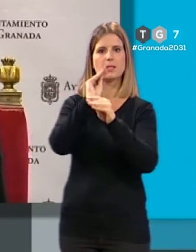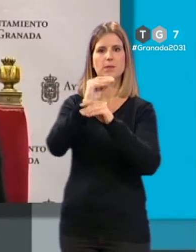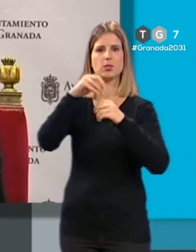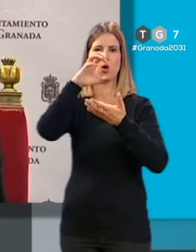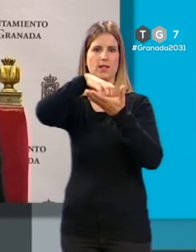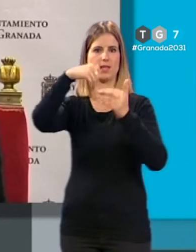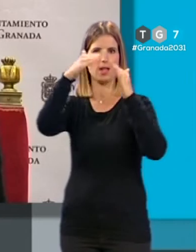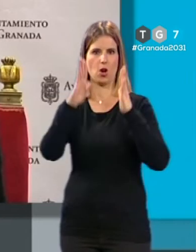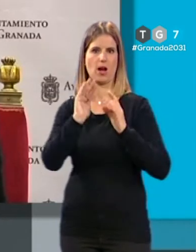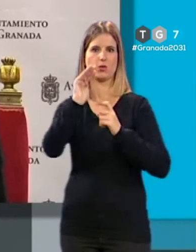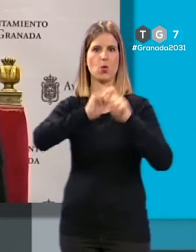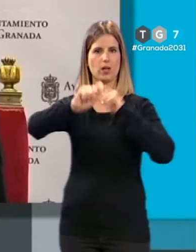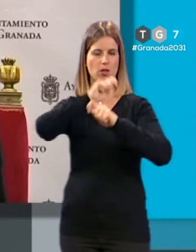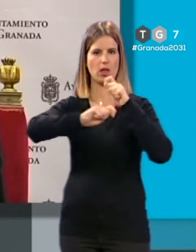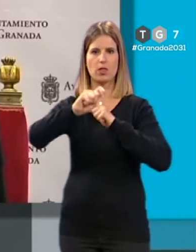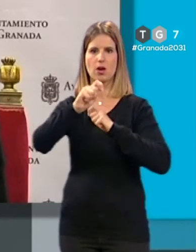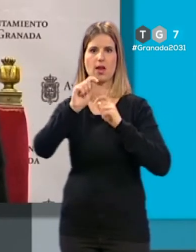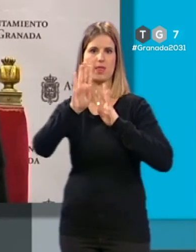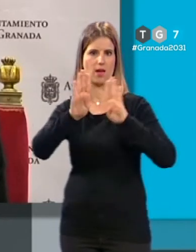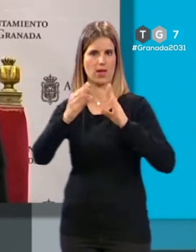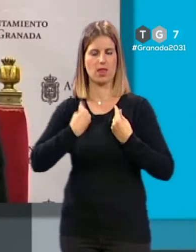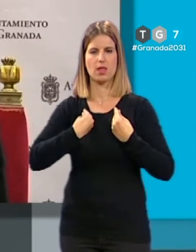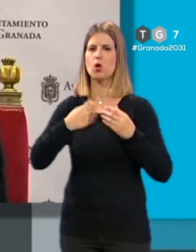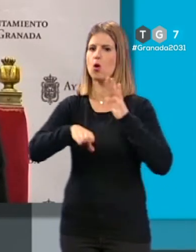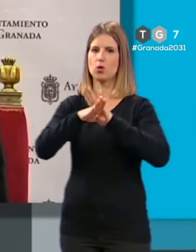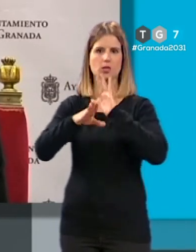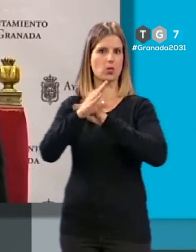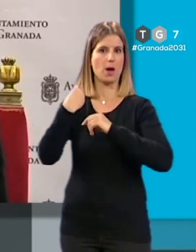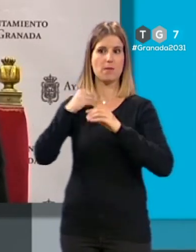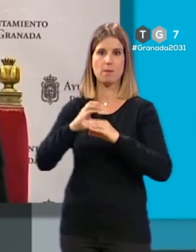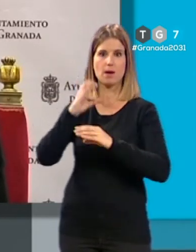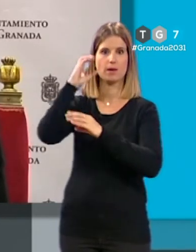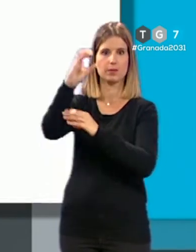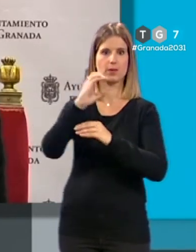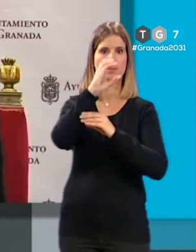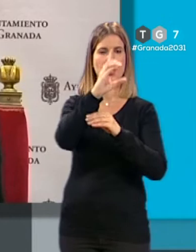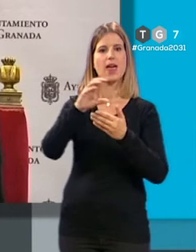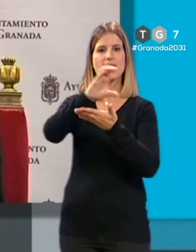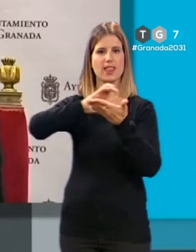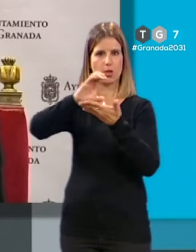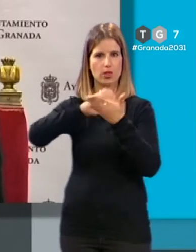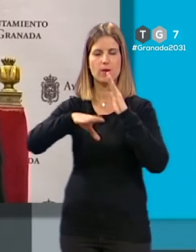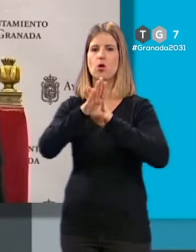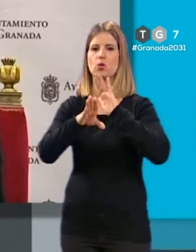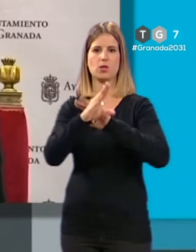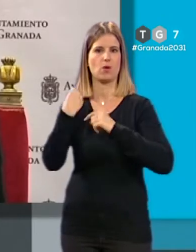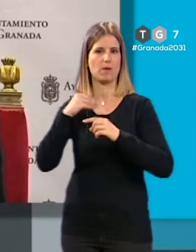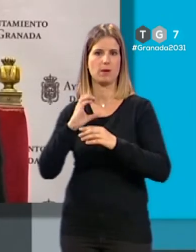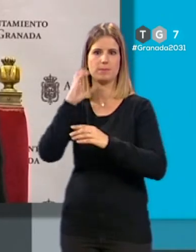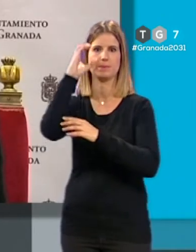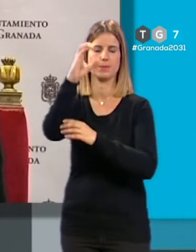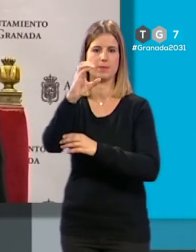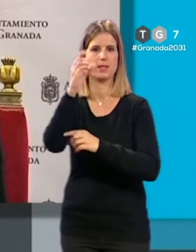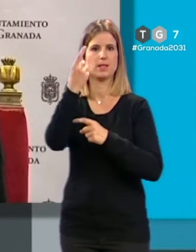locales de estas asociaciones de vecinos y que mantenemos las mismas aportaciones que reciben los centros cívicos y también se mantienen las mismas